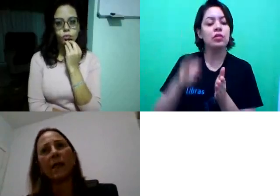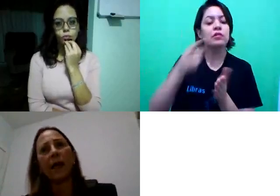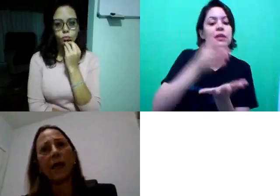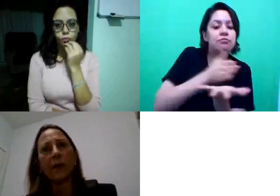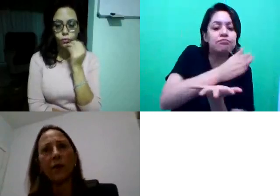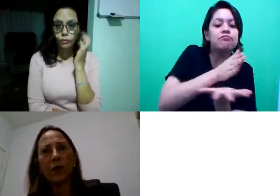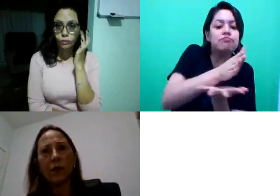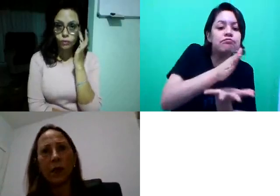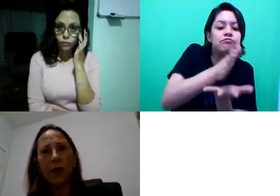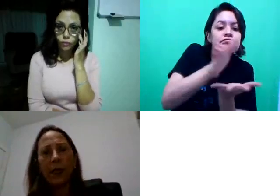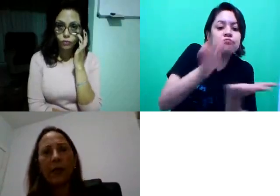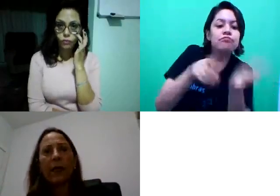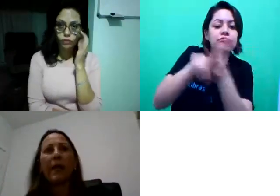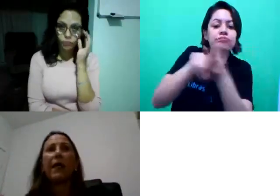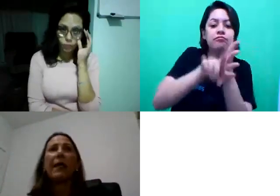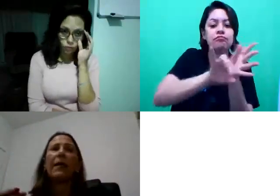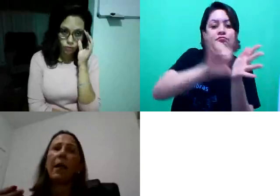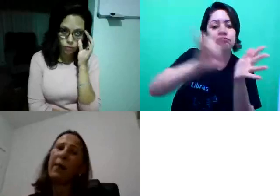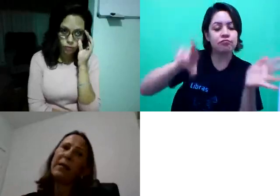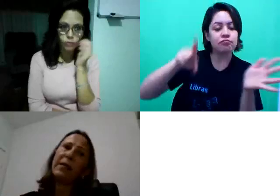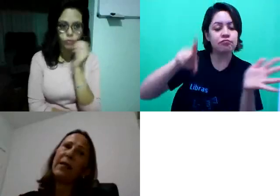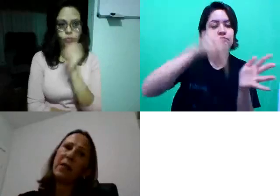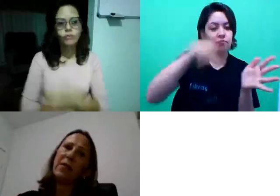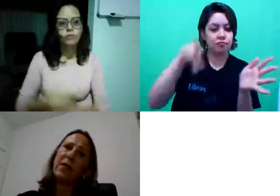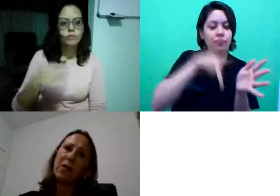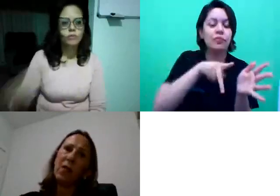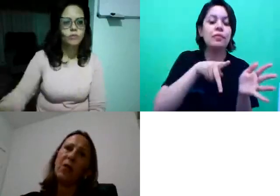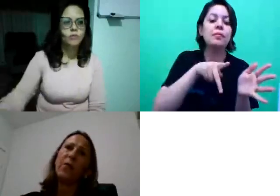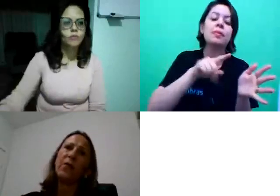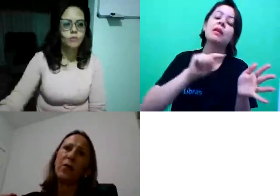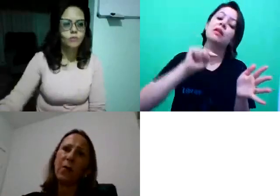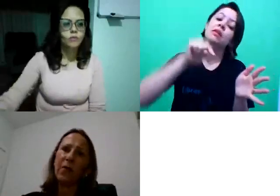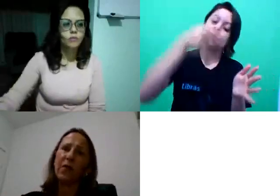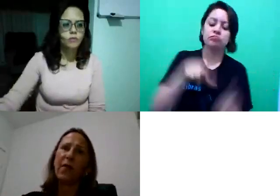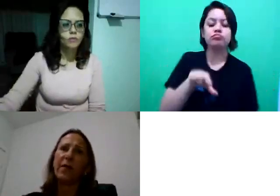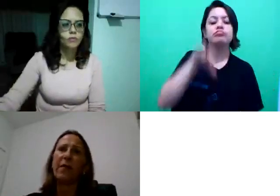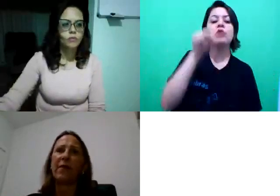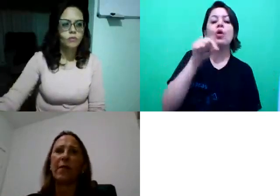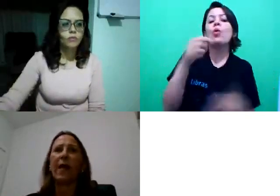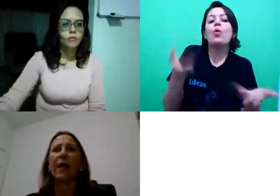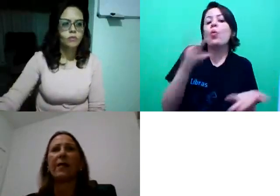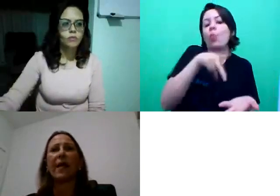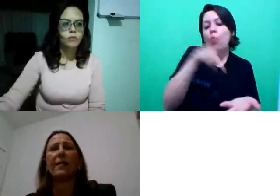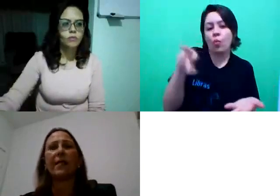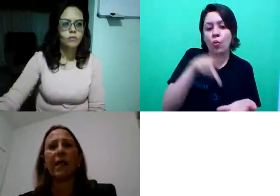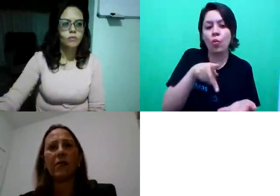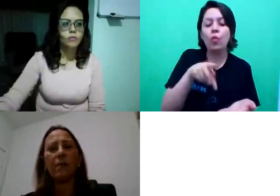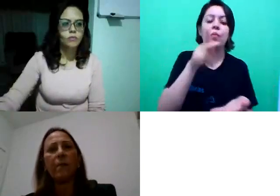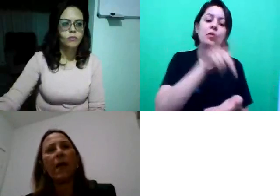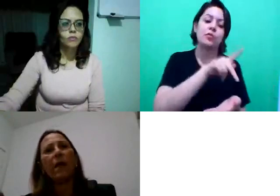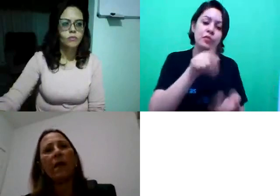pesquisa de cada professor, tá? E a partir de então, vocês escolhem o professor, o professor vai fazer uma carta de